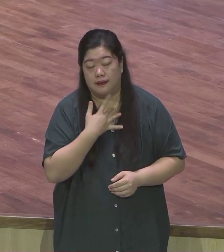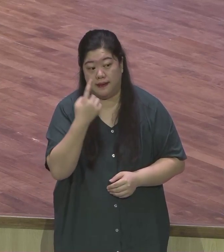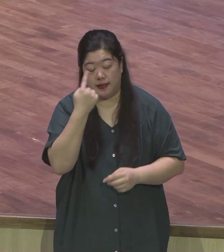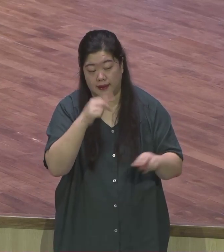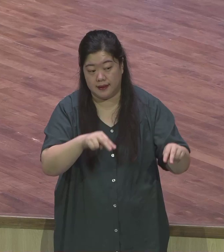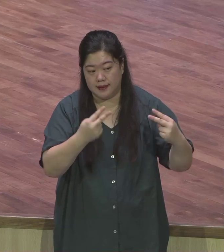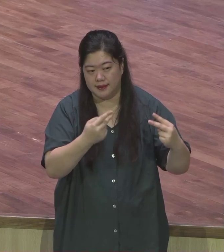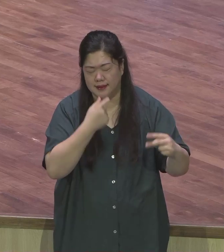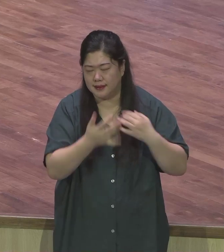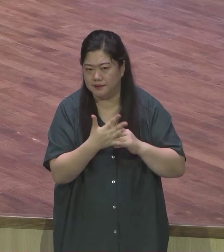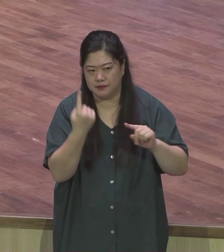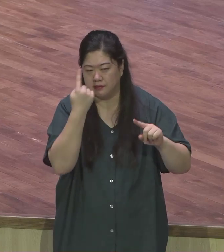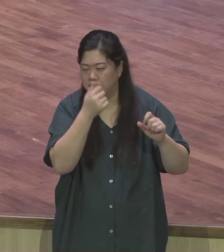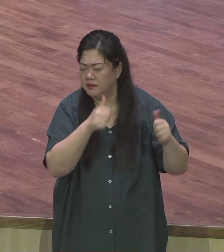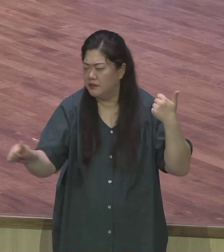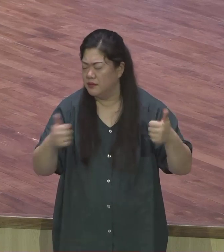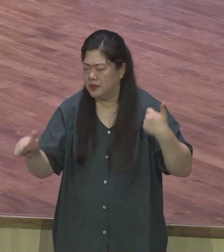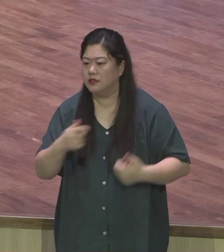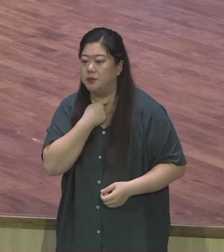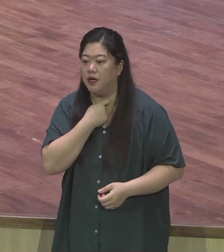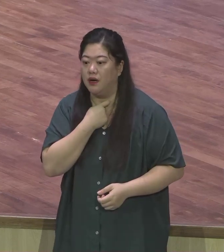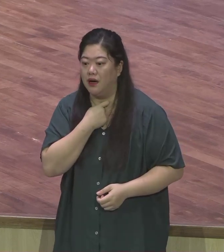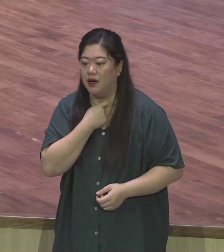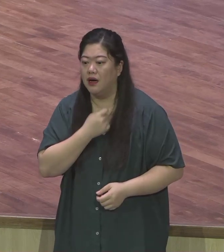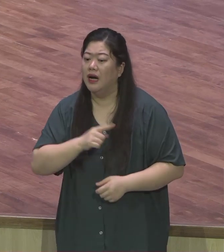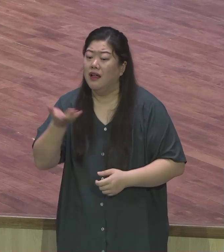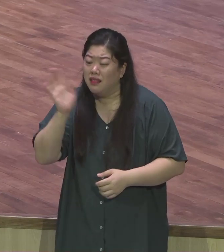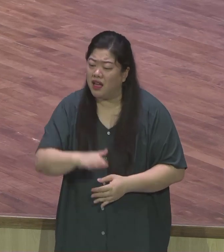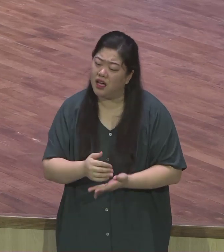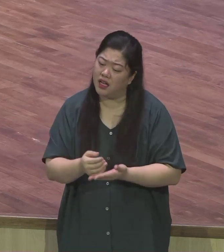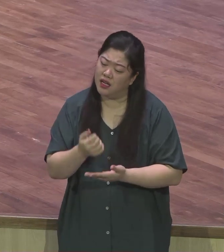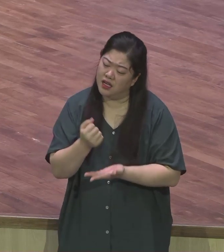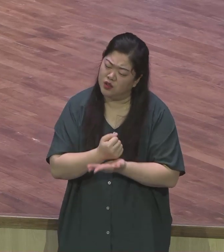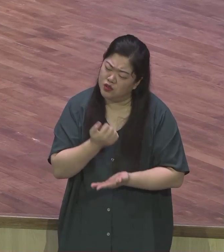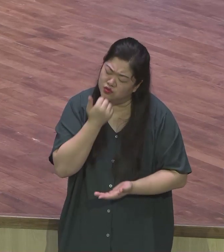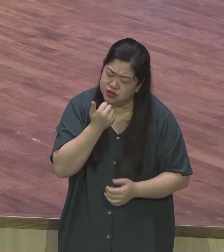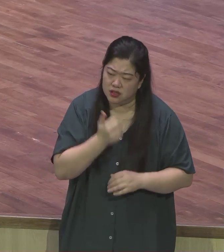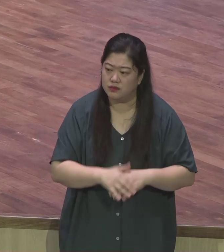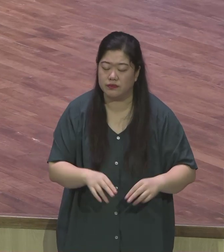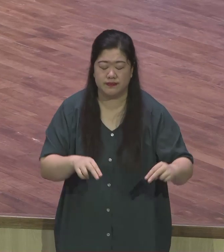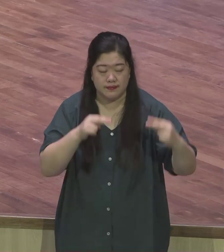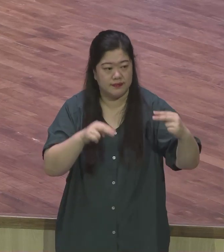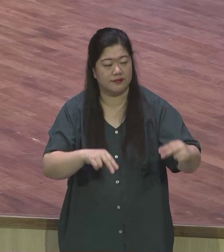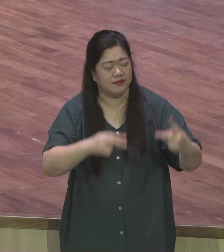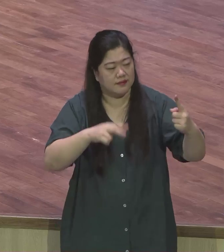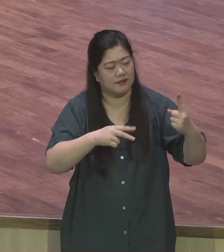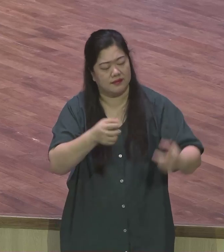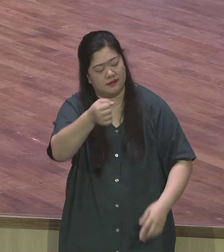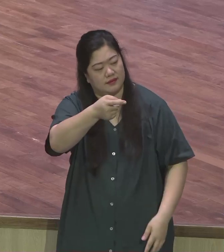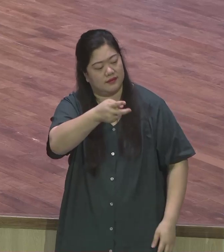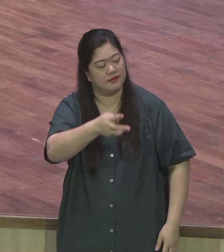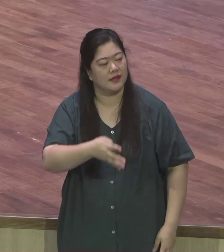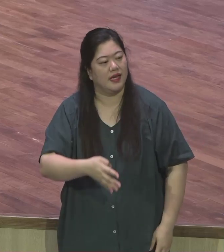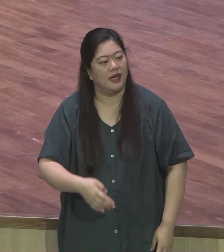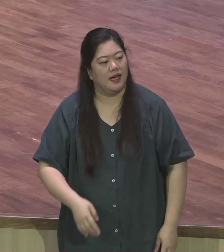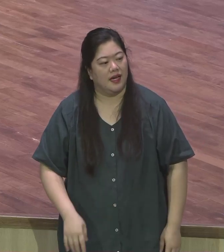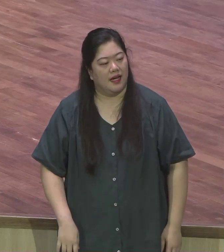어쩌다가 한 번 만날 거예요 내가 야 오늘 만나면 어떡하지 두 번 세 번 만나더라고요 그때 하나님이 저에게 주셨던 게 이 말씀이었거든요